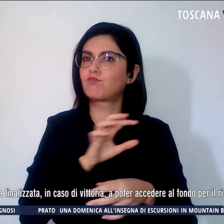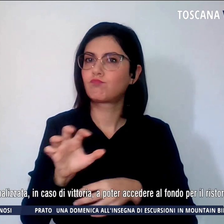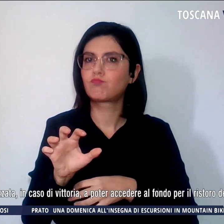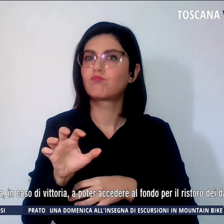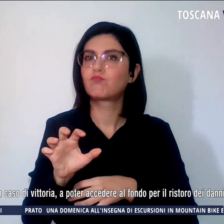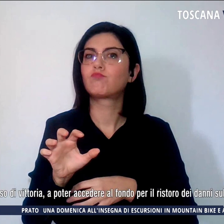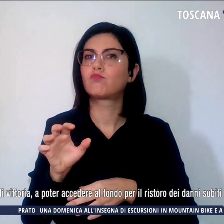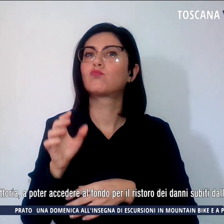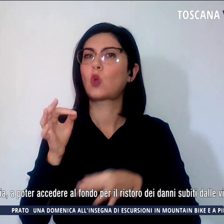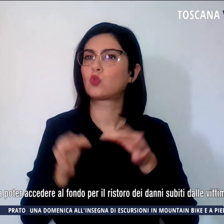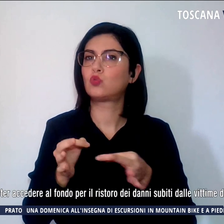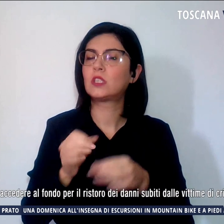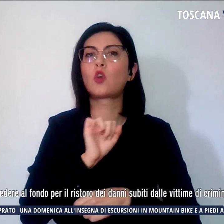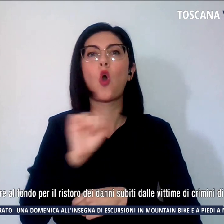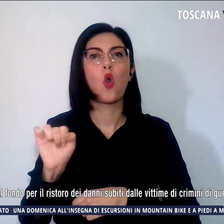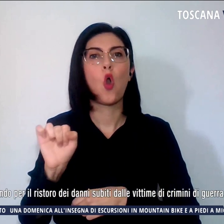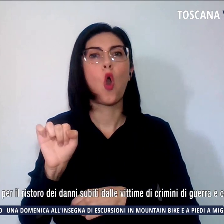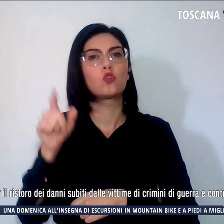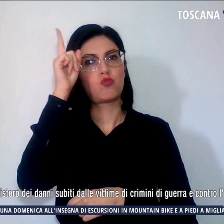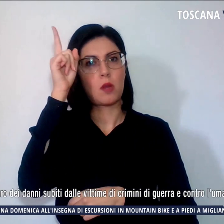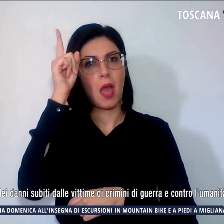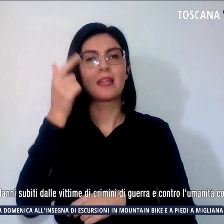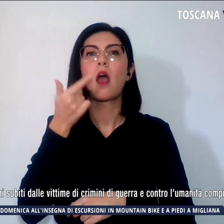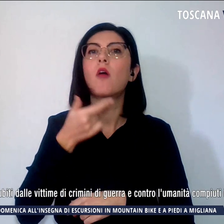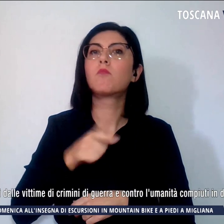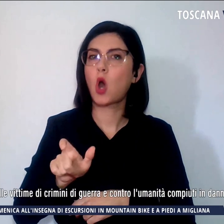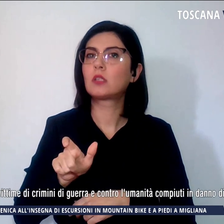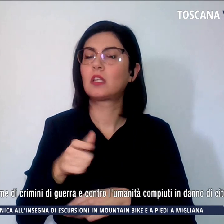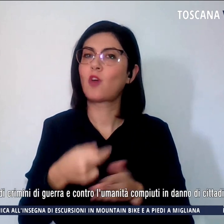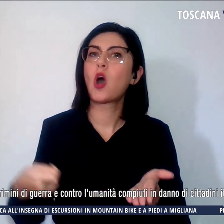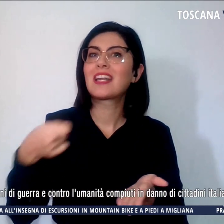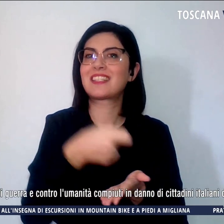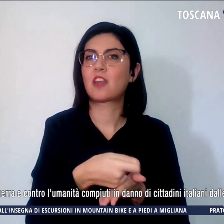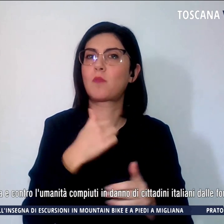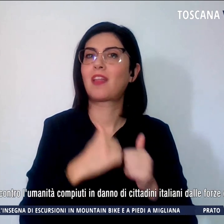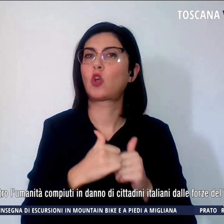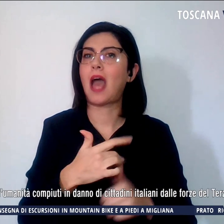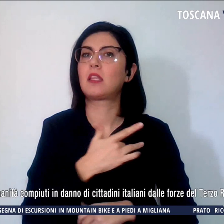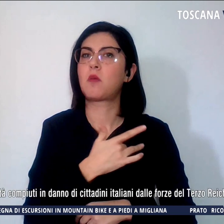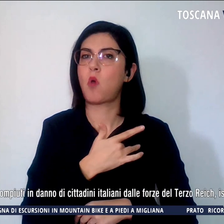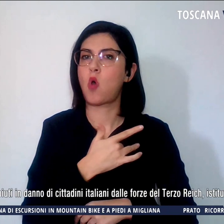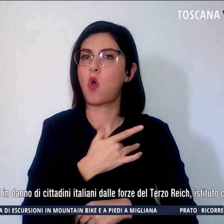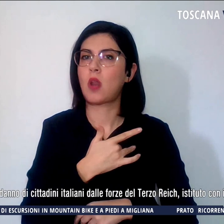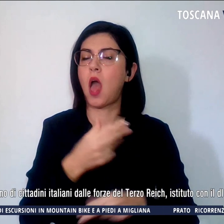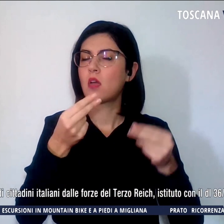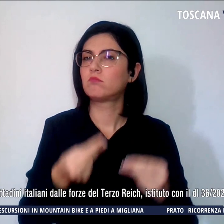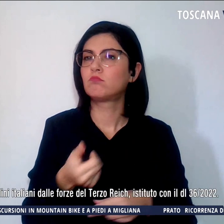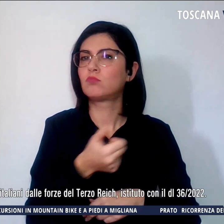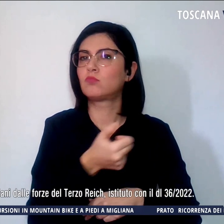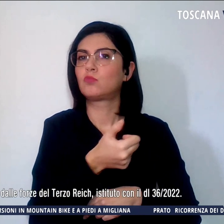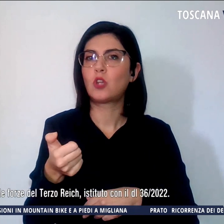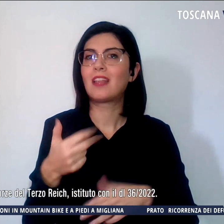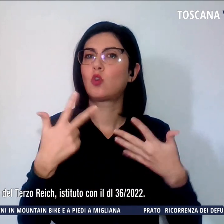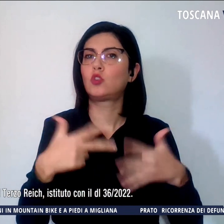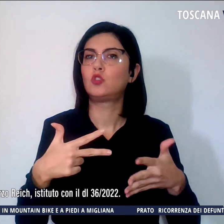per il risarcimento dei danni morali quantificati in 118 milioni di euro.